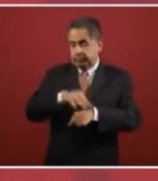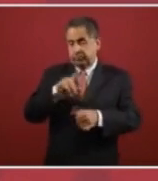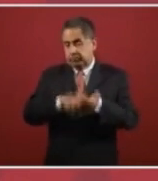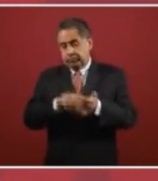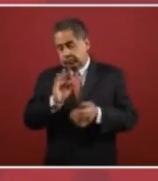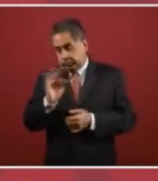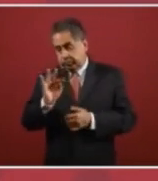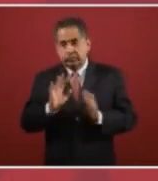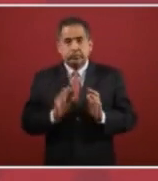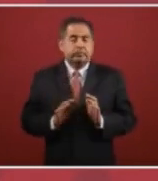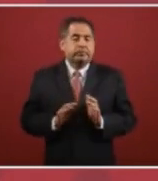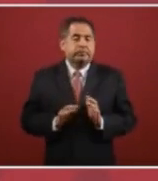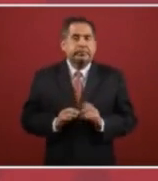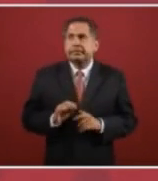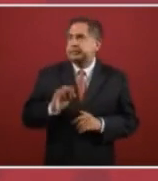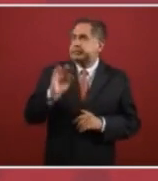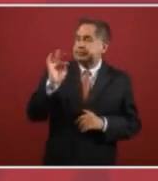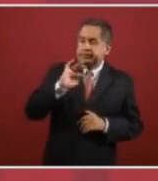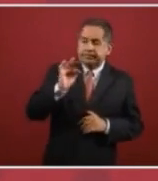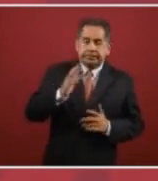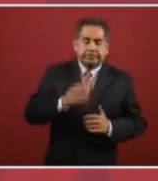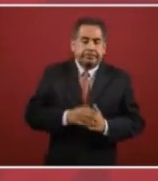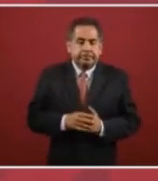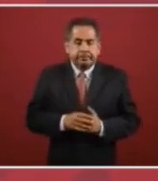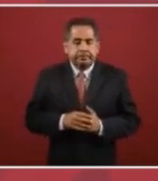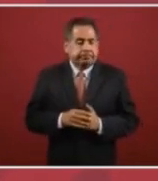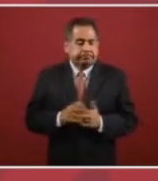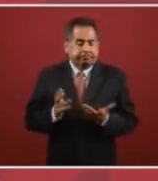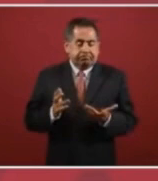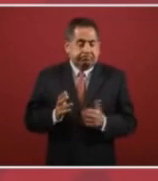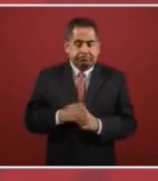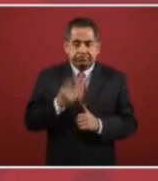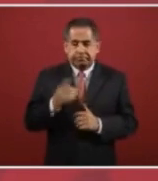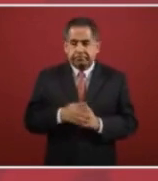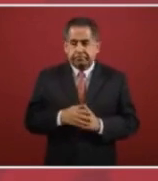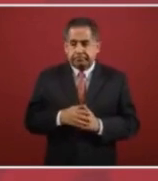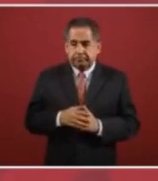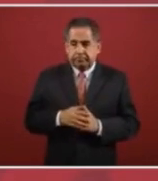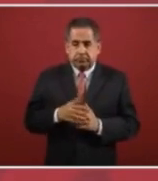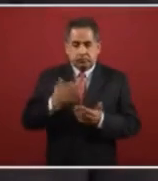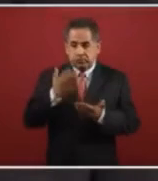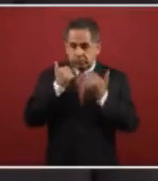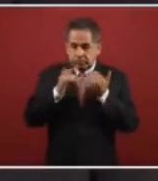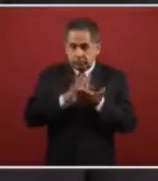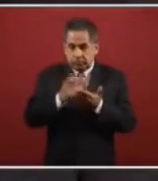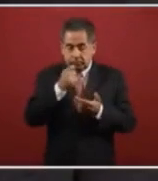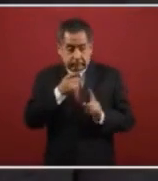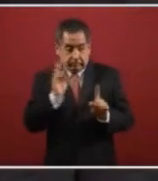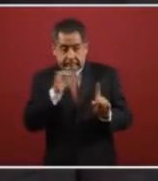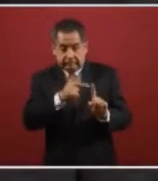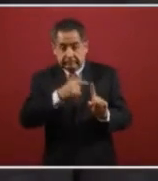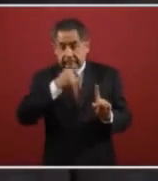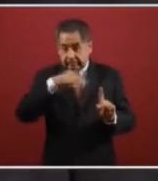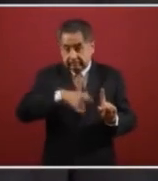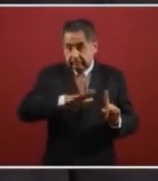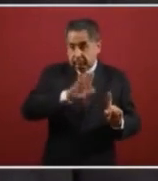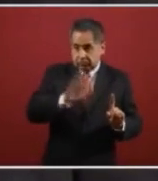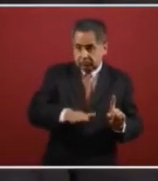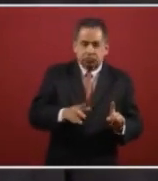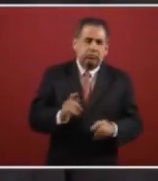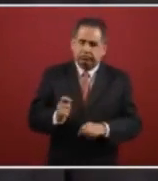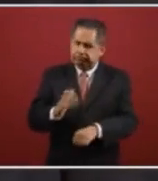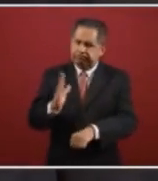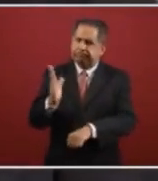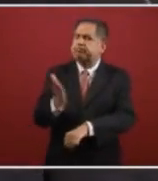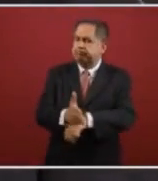médica si fue por falta de medicamento que perdió la vida esta niña pues se tiene